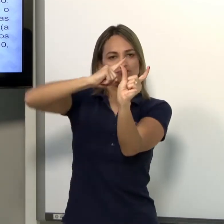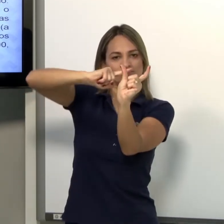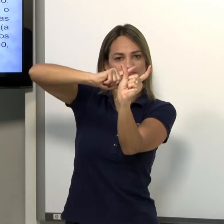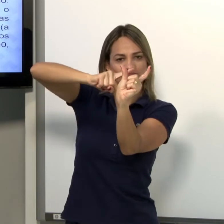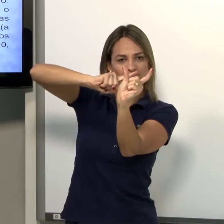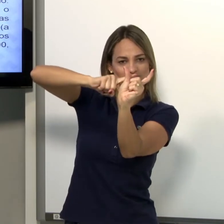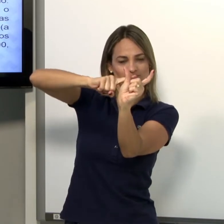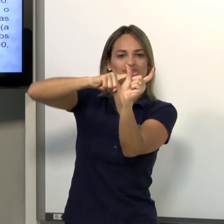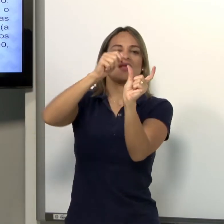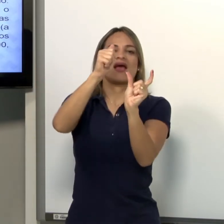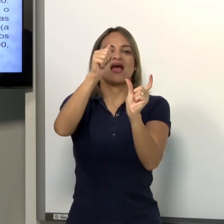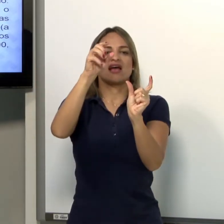aditivos.